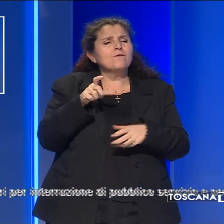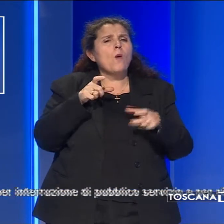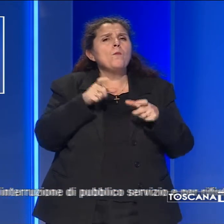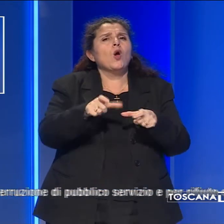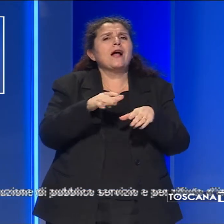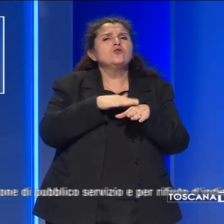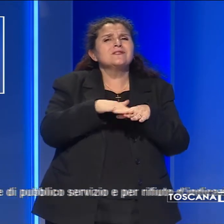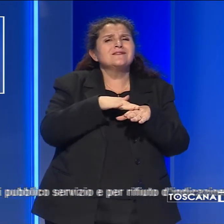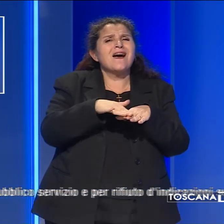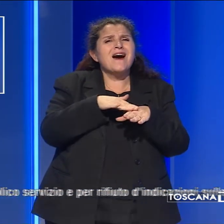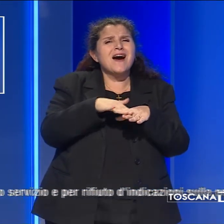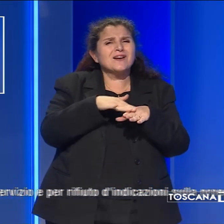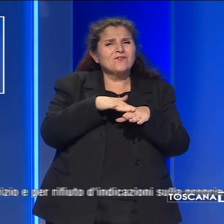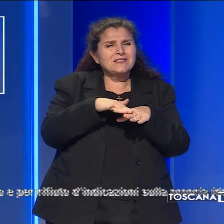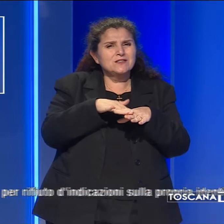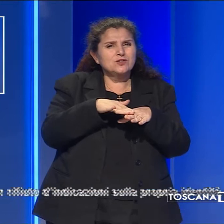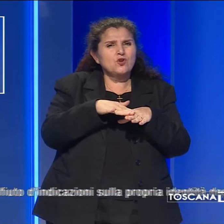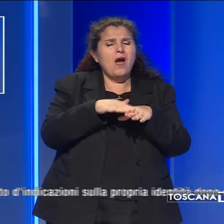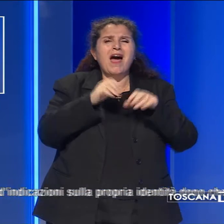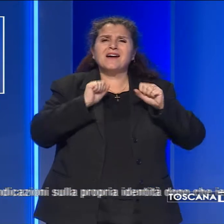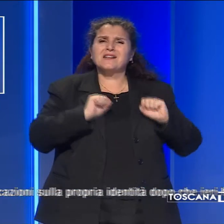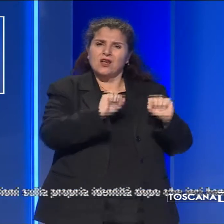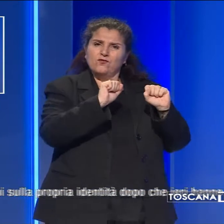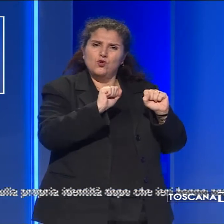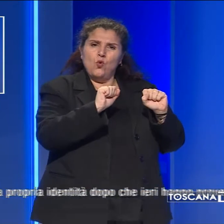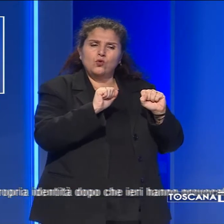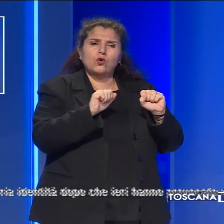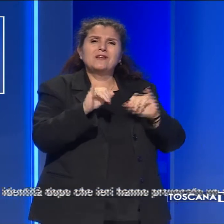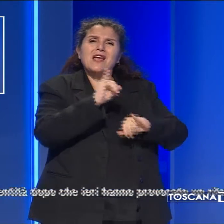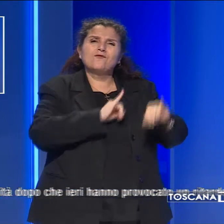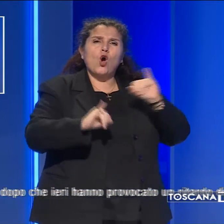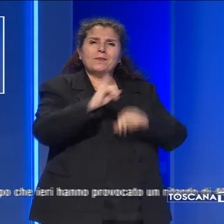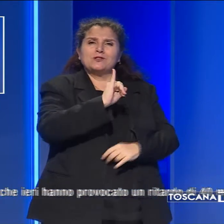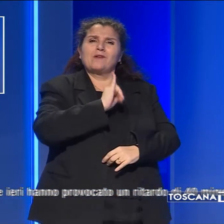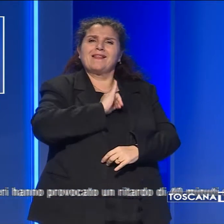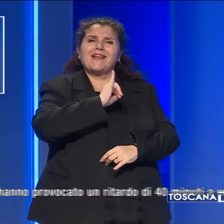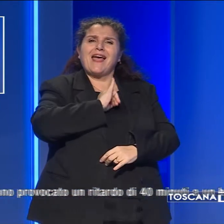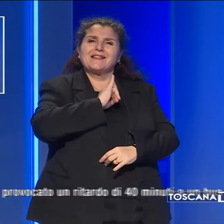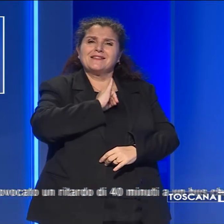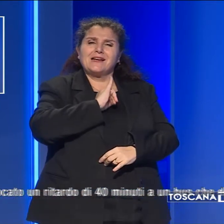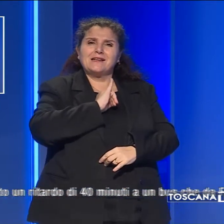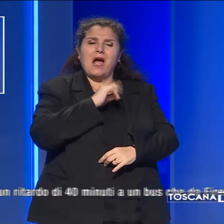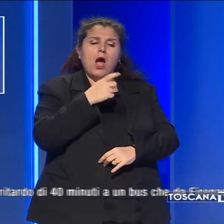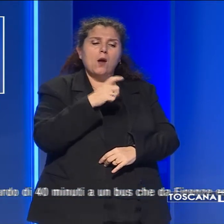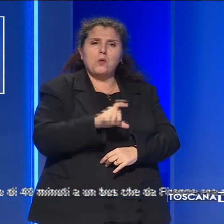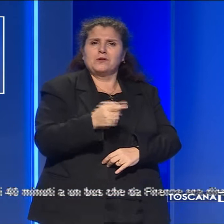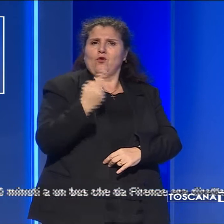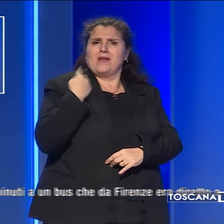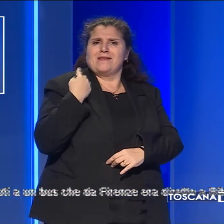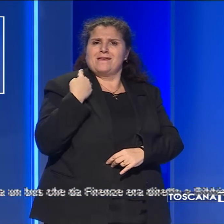servizio e per rifiuto di indicazioni sulla propria identità, dopo che ieri hanno